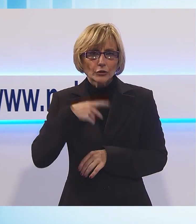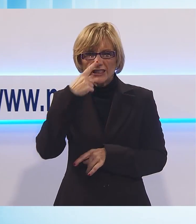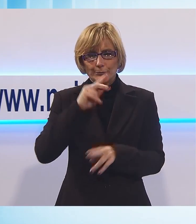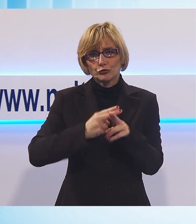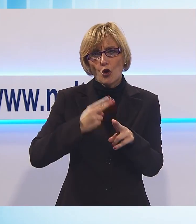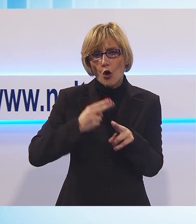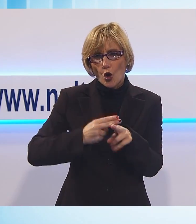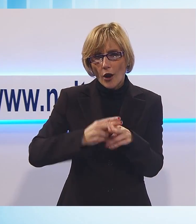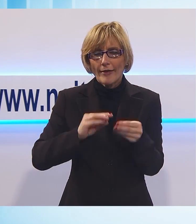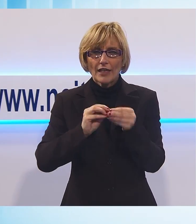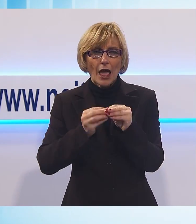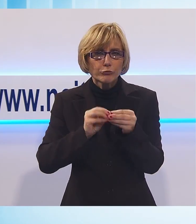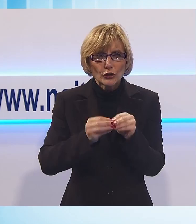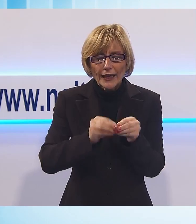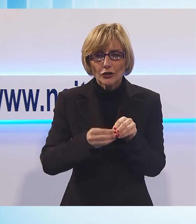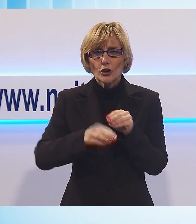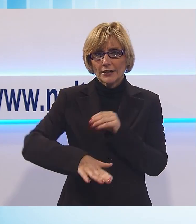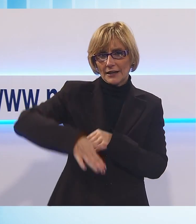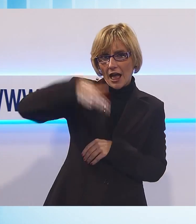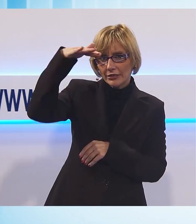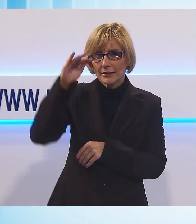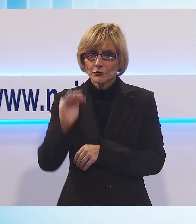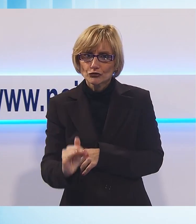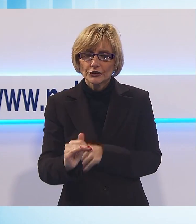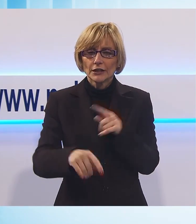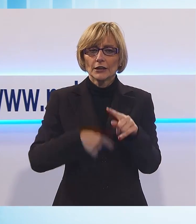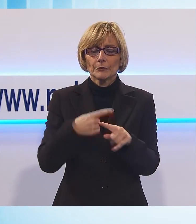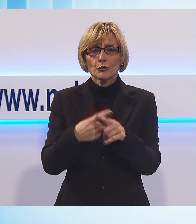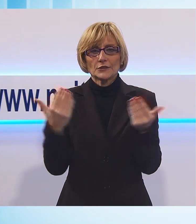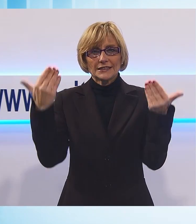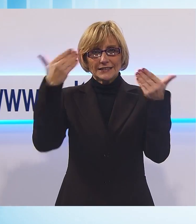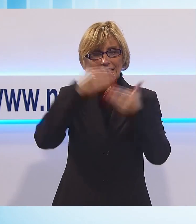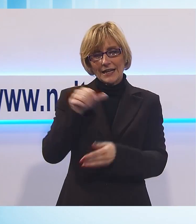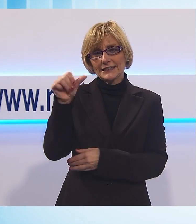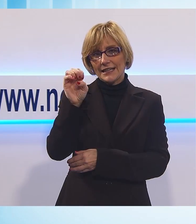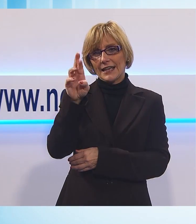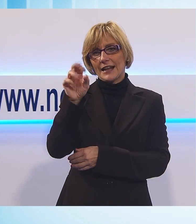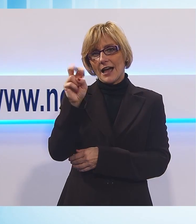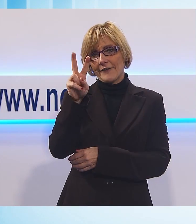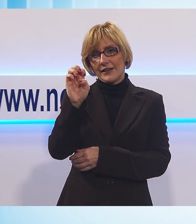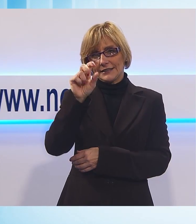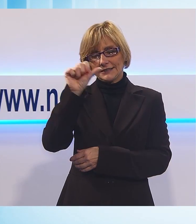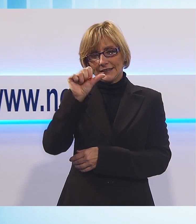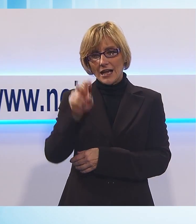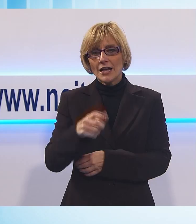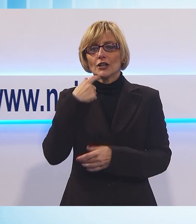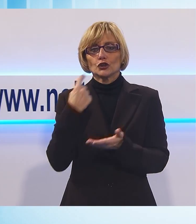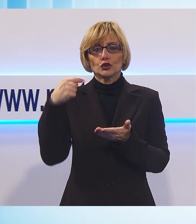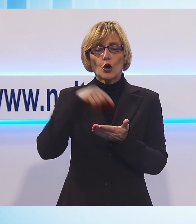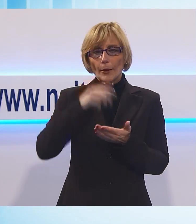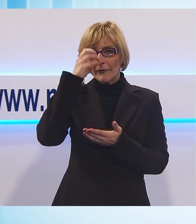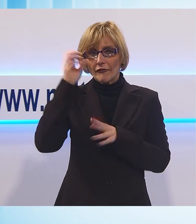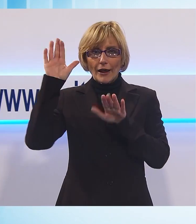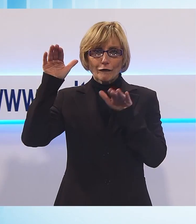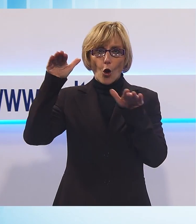collaboratori per grandi e piccini. Infine a Seravezza, in piazza Carducci, torna la Befana che vola, il tradizionale